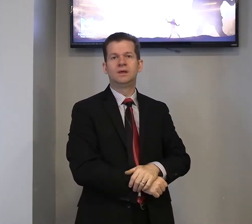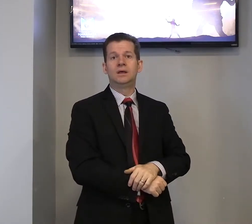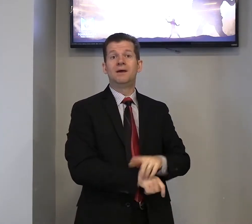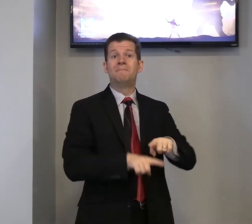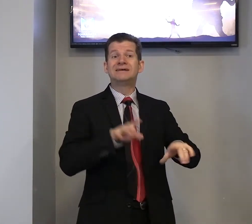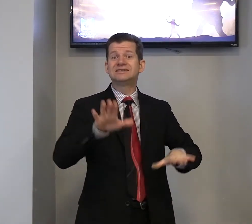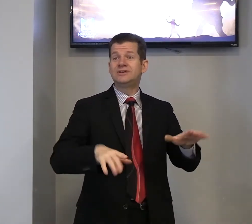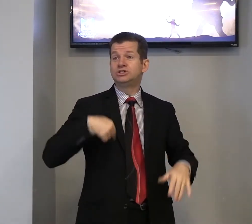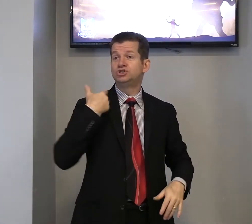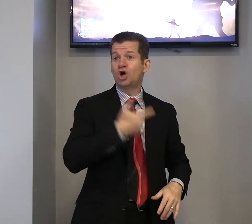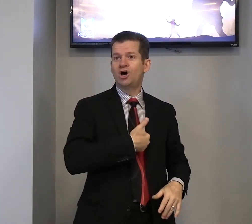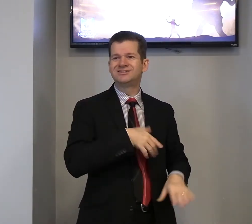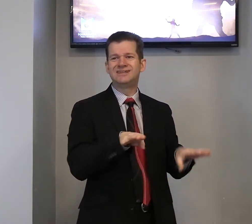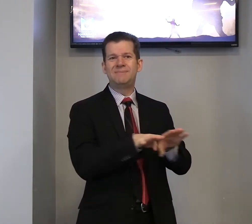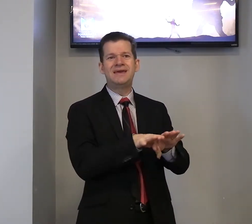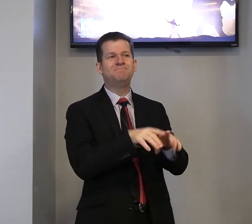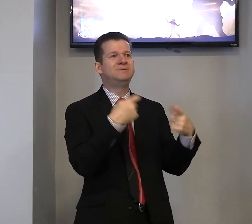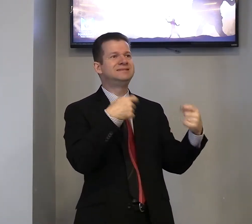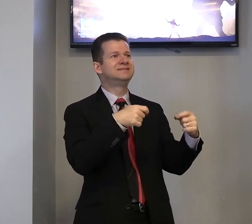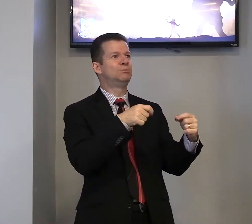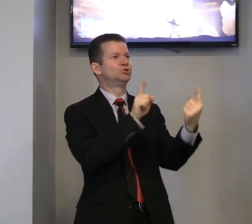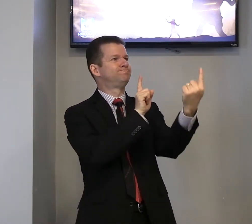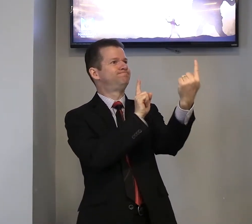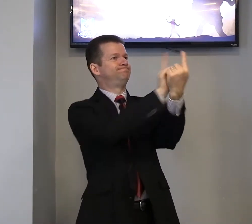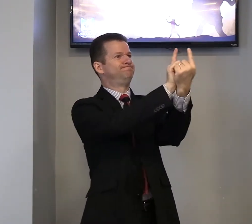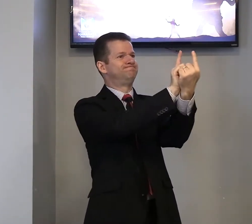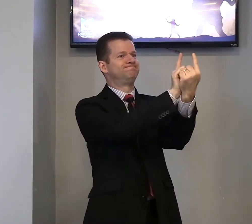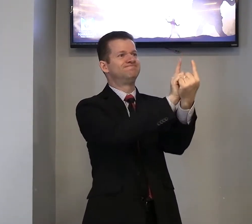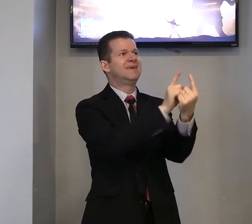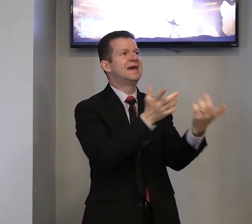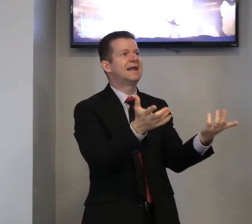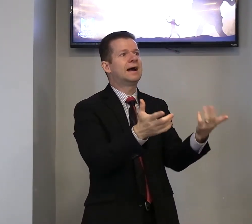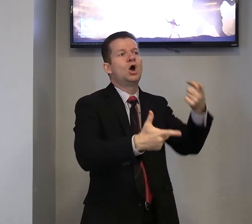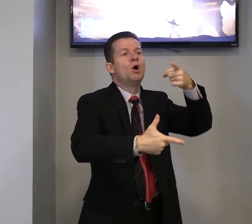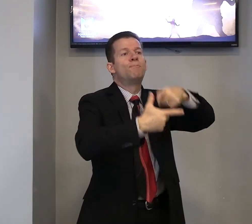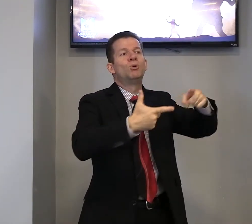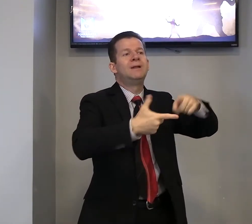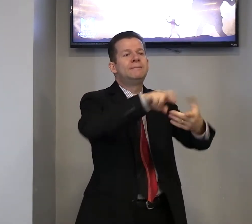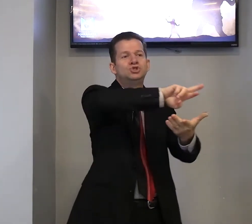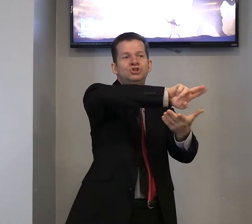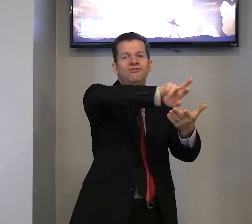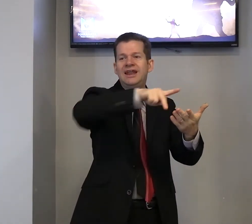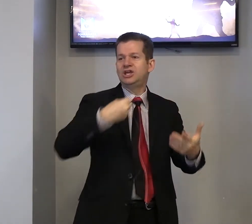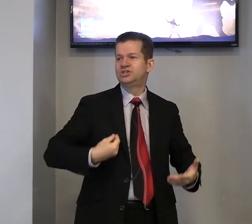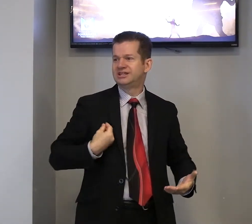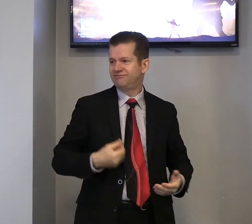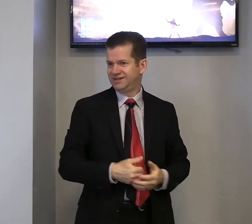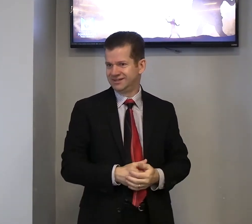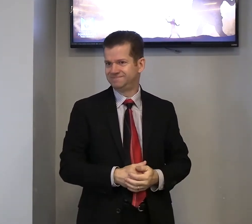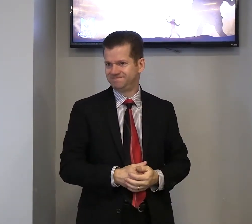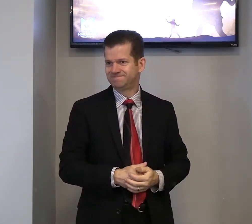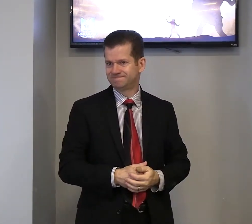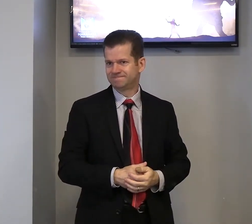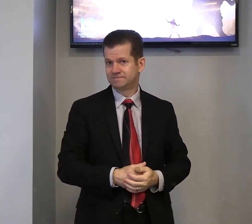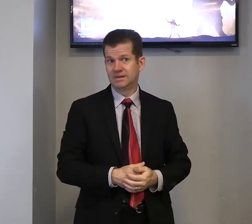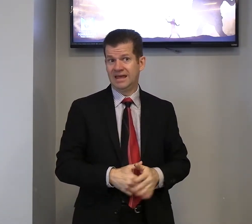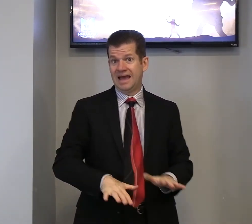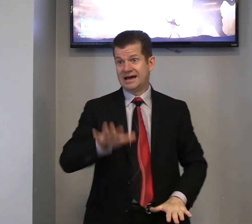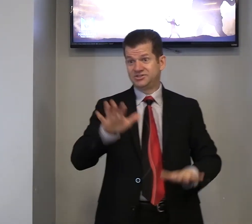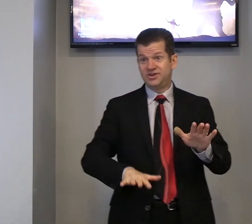Mas, às vezes, nós também precisamos encarar problemas diferentes na vida. Às